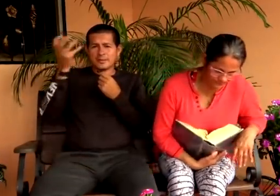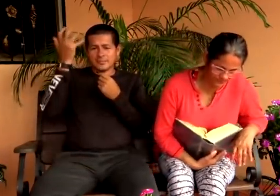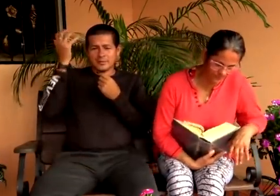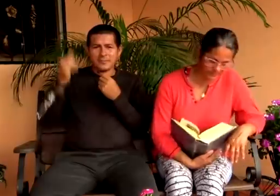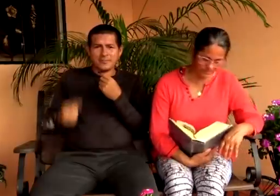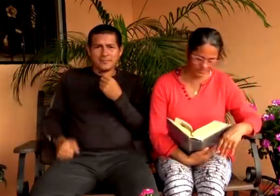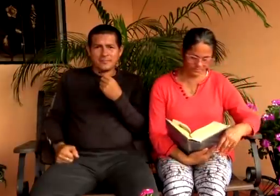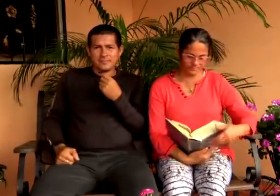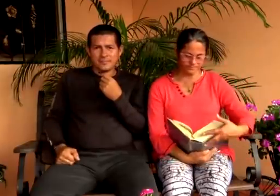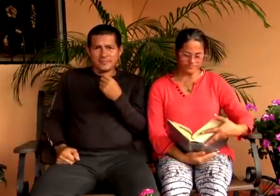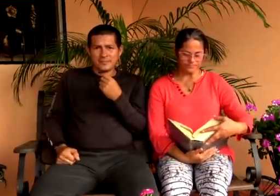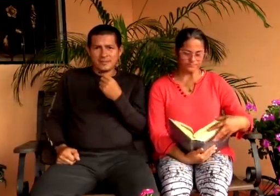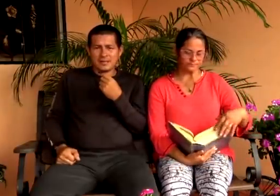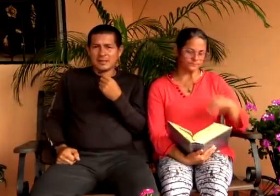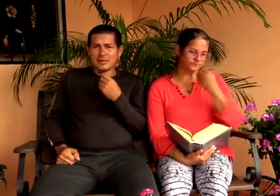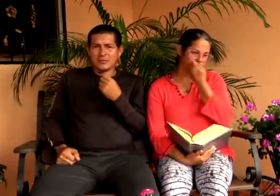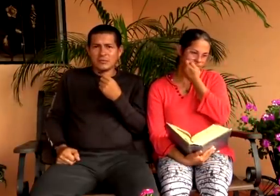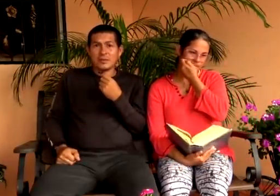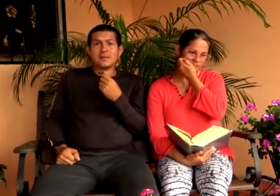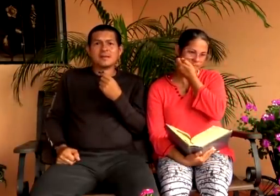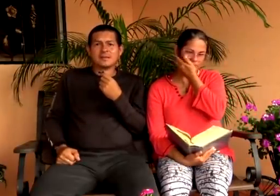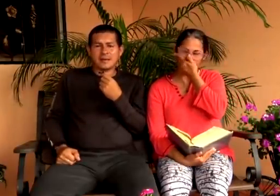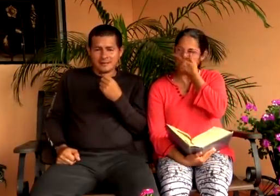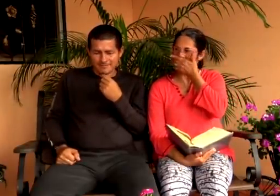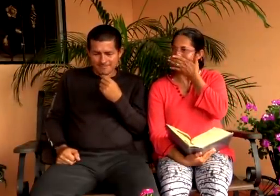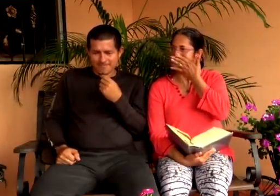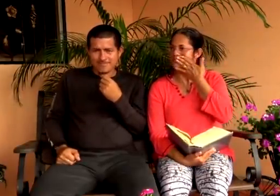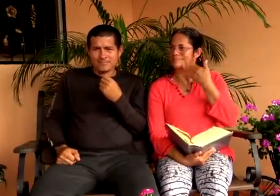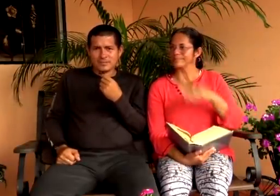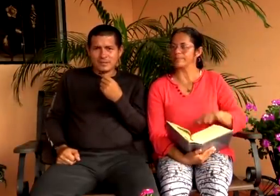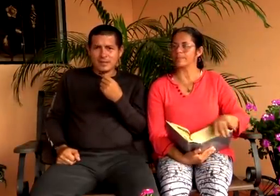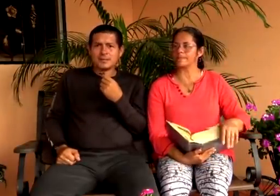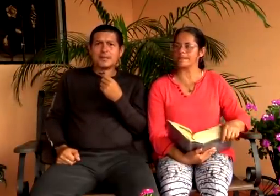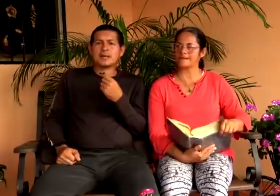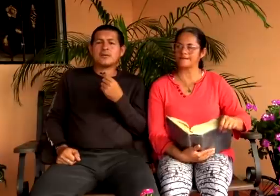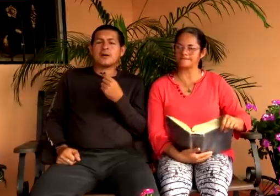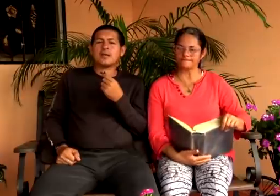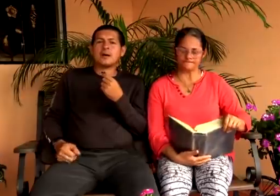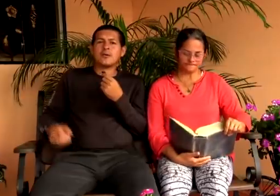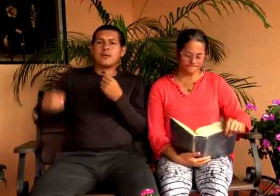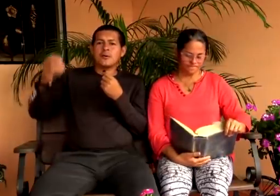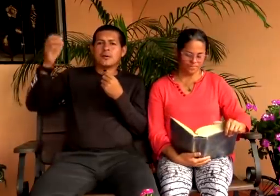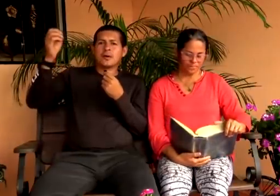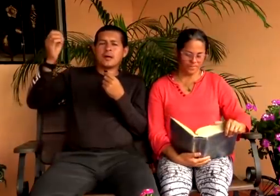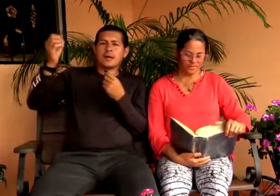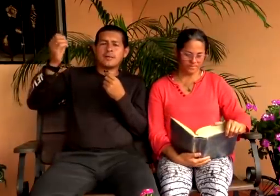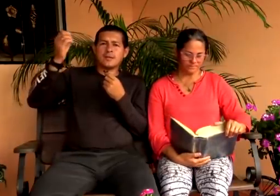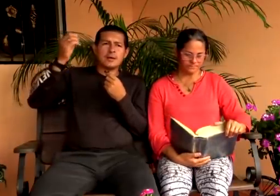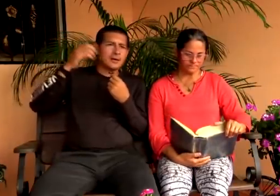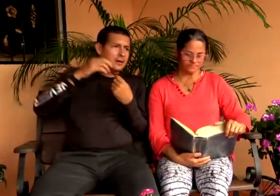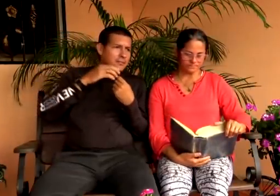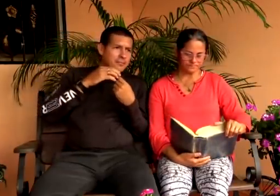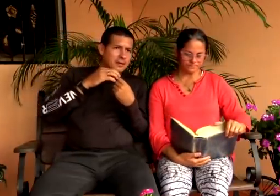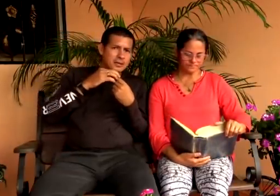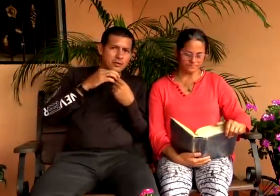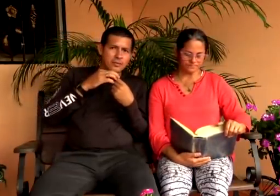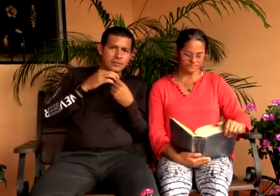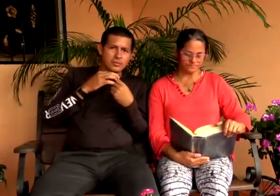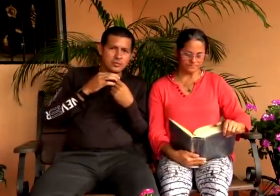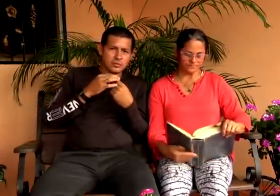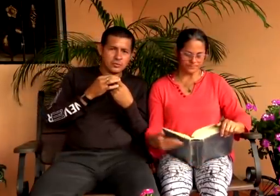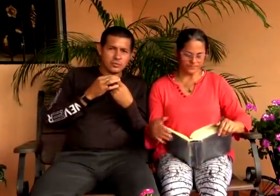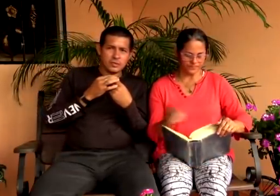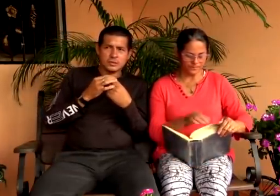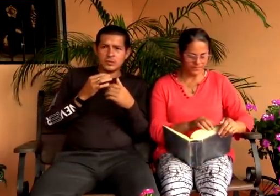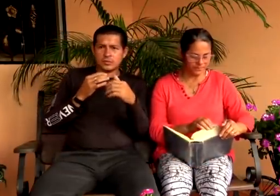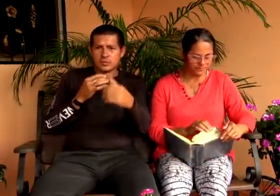universal pues la universal esa que nos ha dejado garantía allá en Mateo